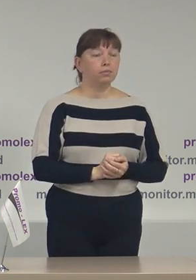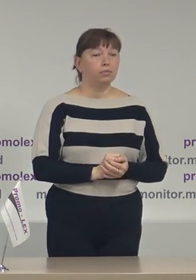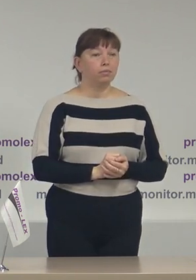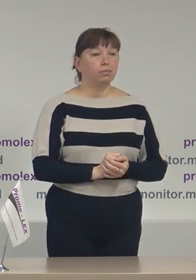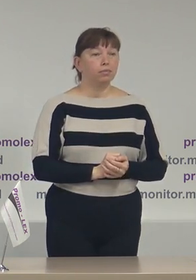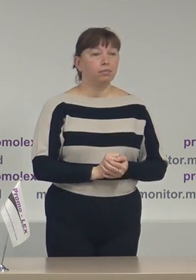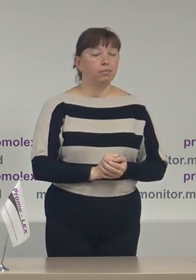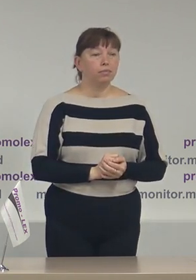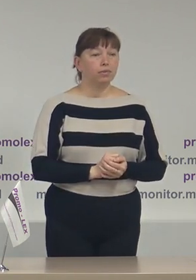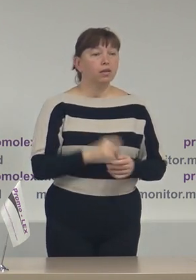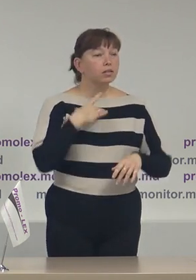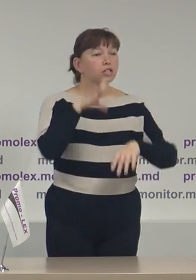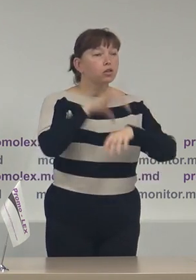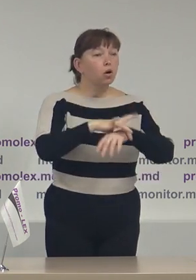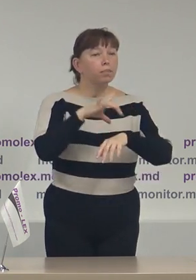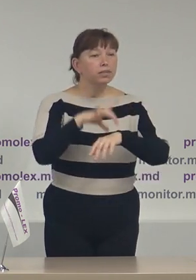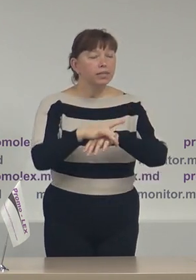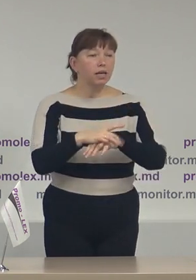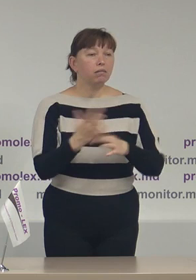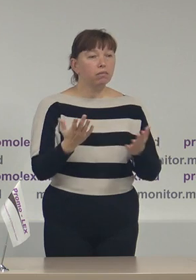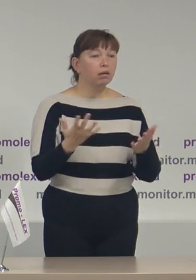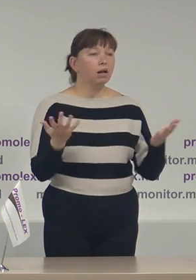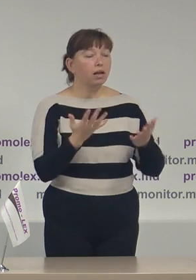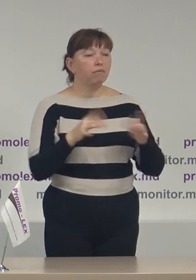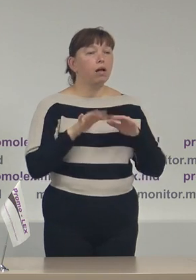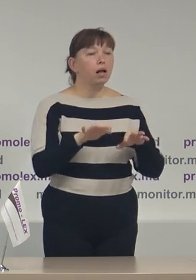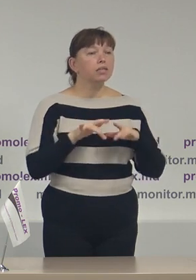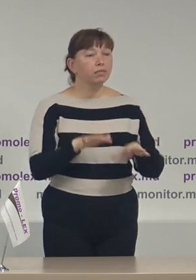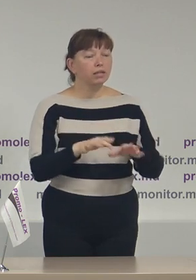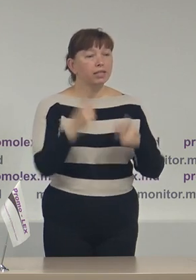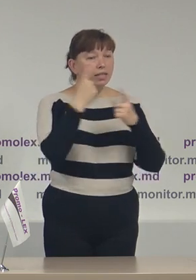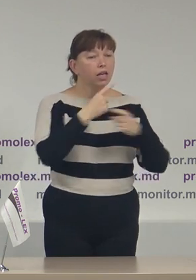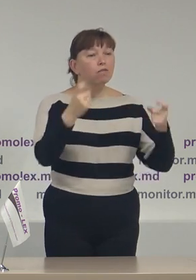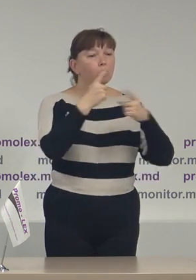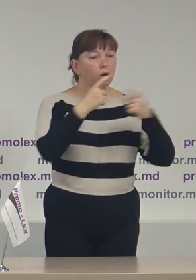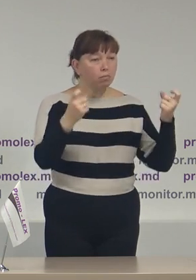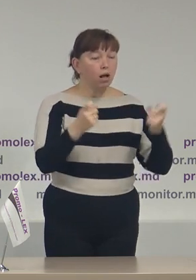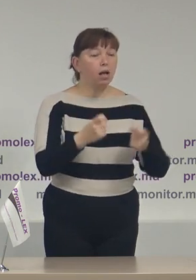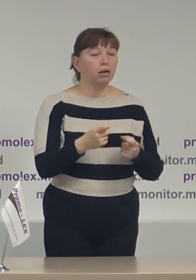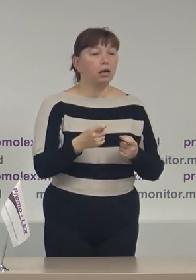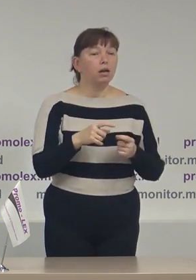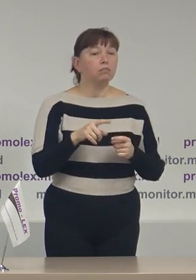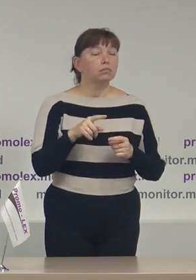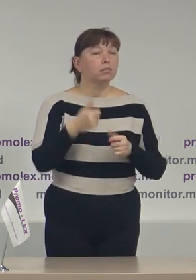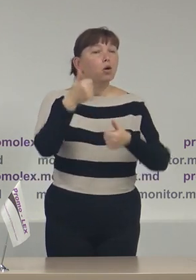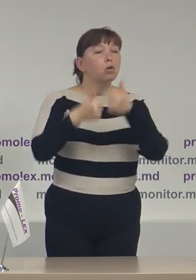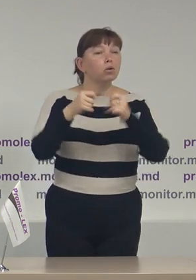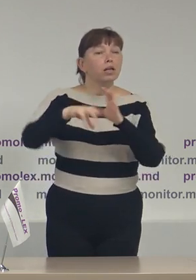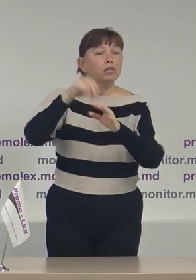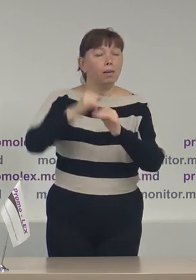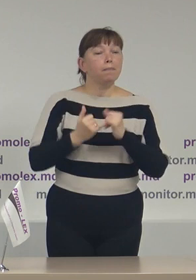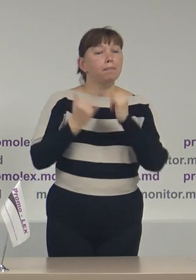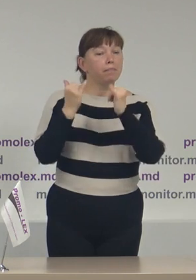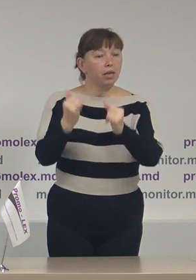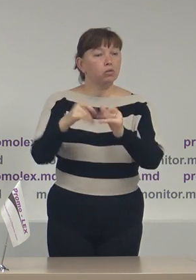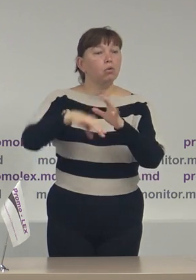se observă anumite activități de informare din partea anumituror concurențe electorale pentru